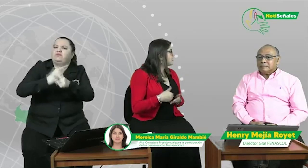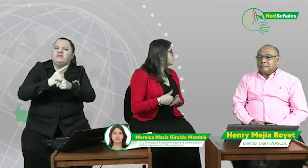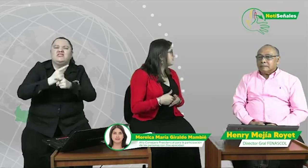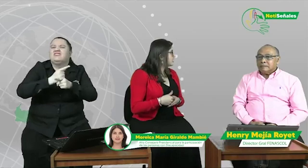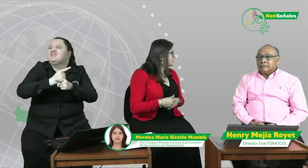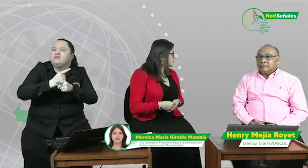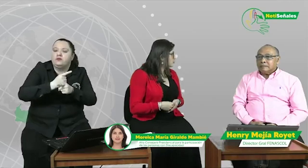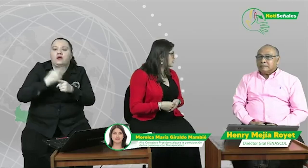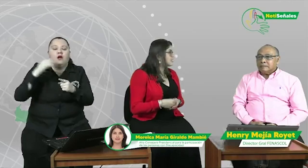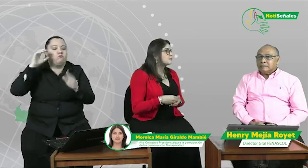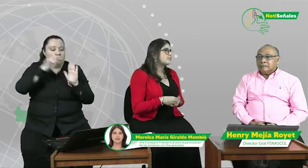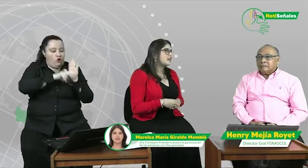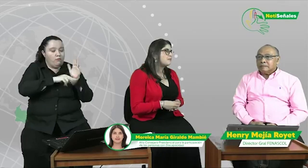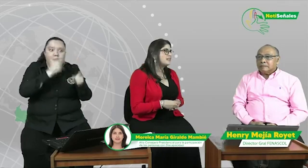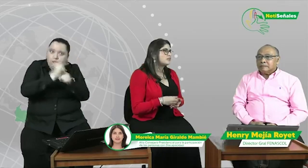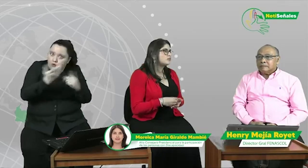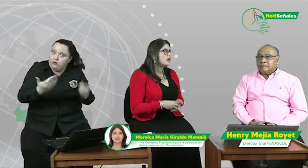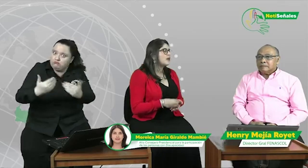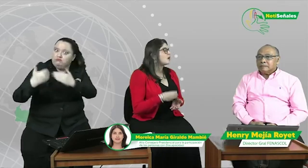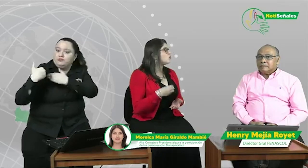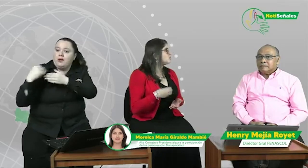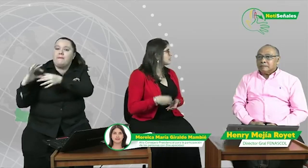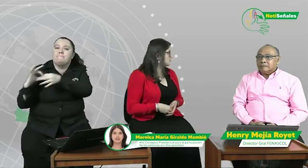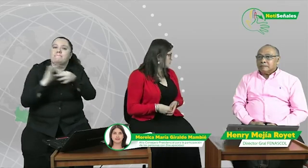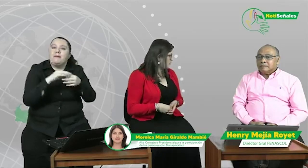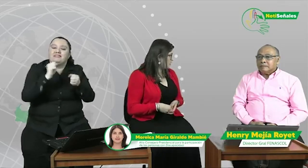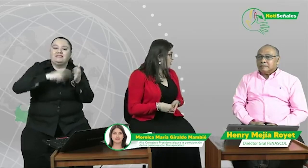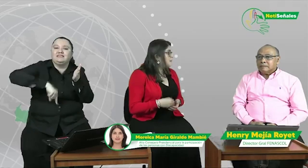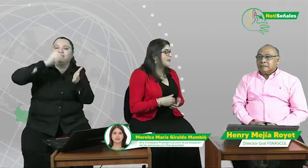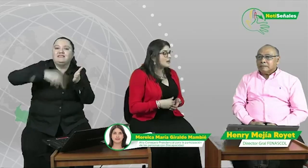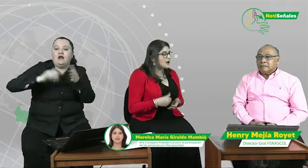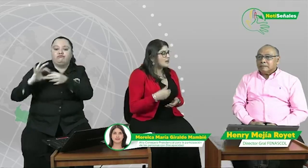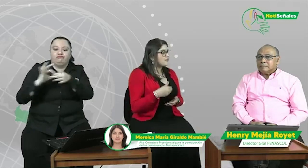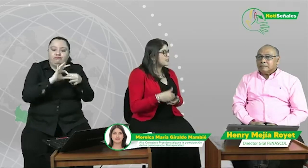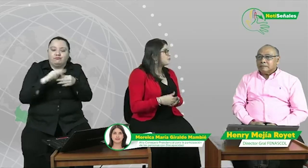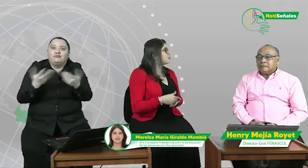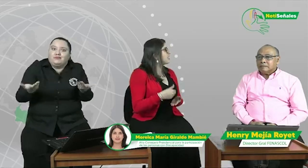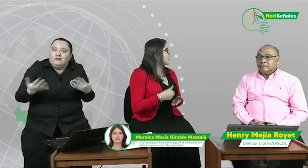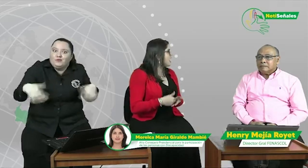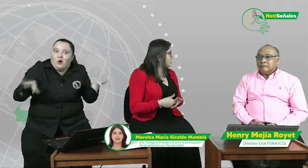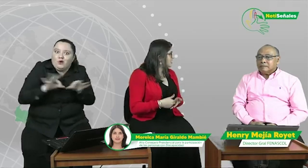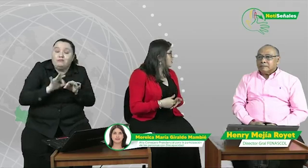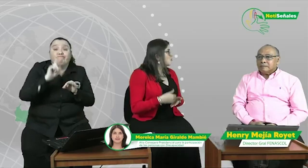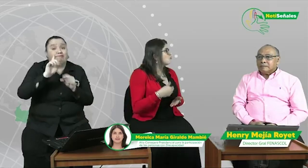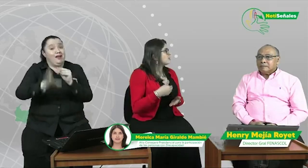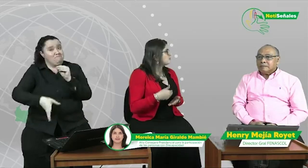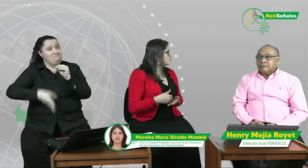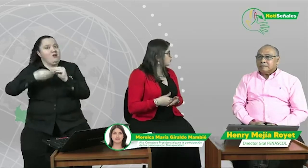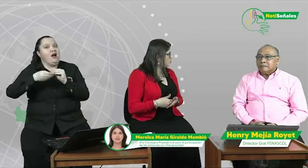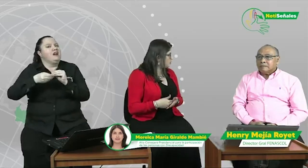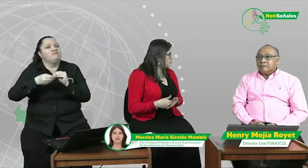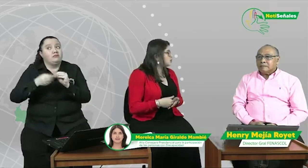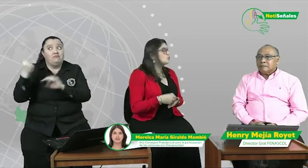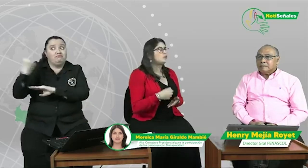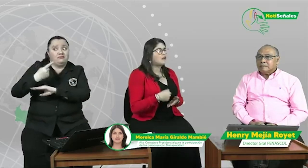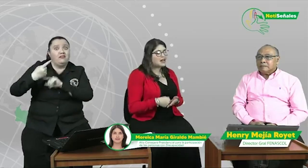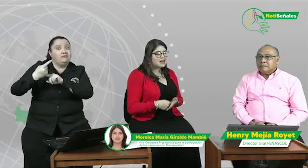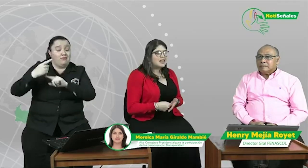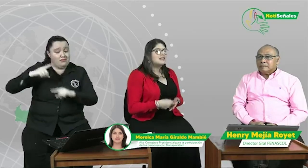diferentes normas, especialmente asociado a la contratación. Pero además porque hay una instrucción y un deber de